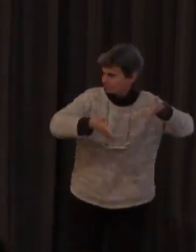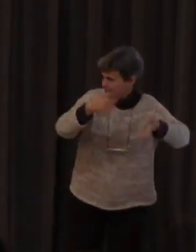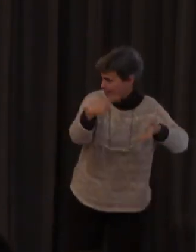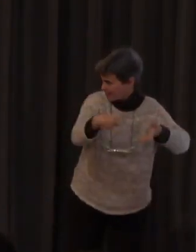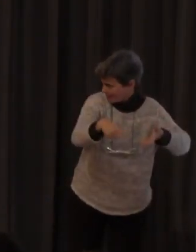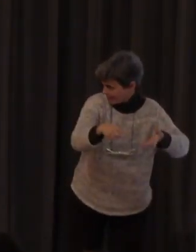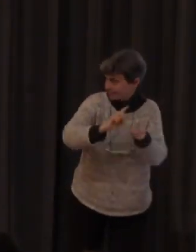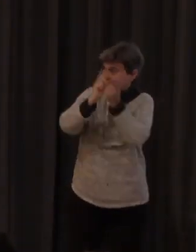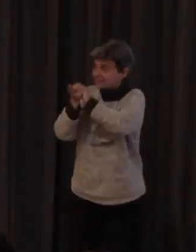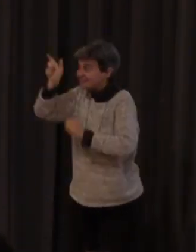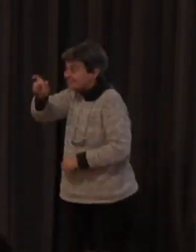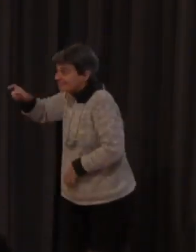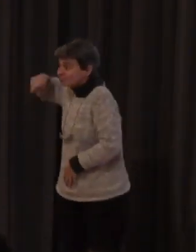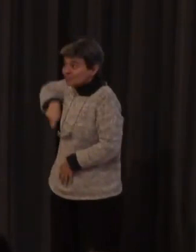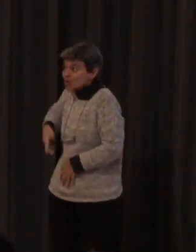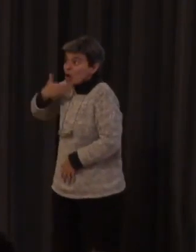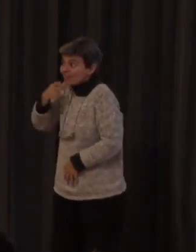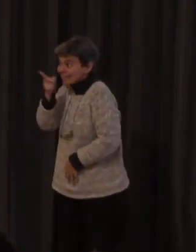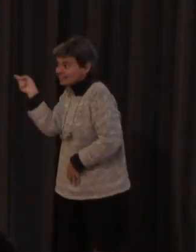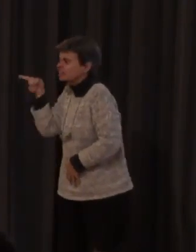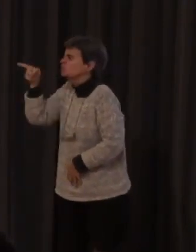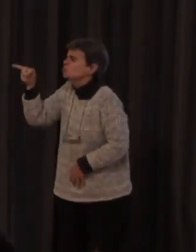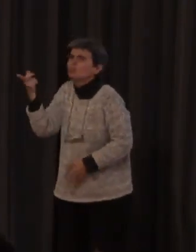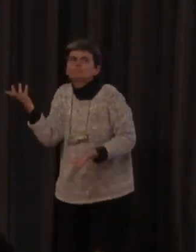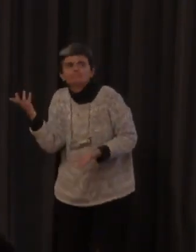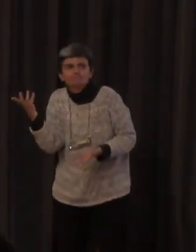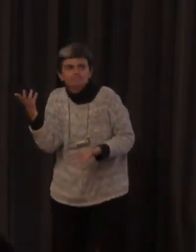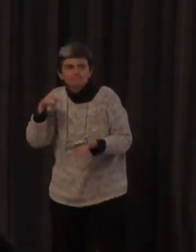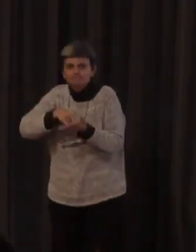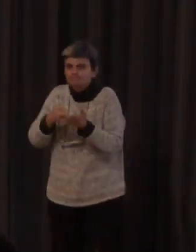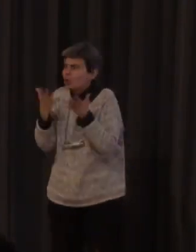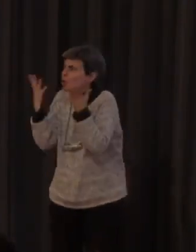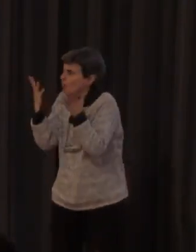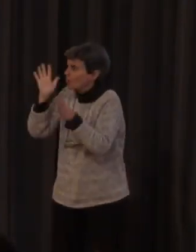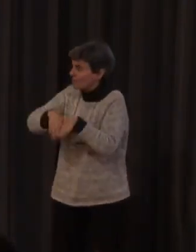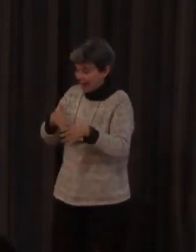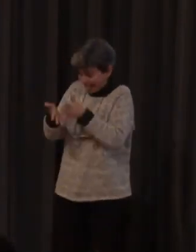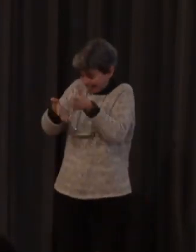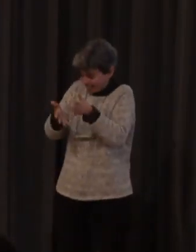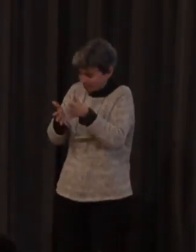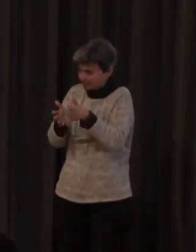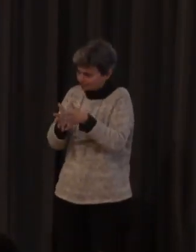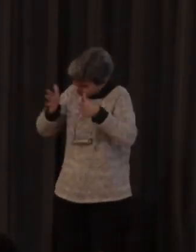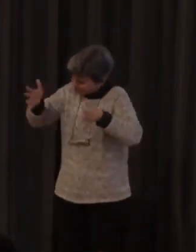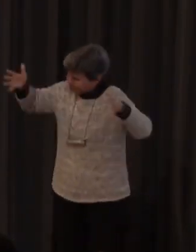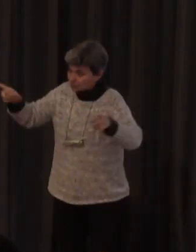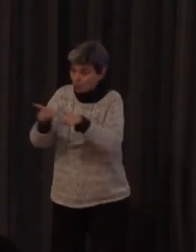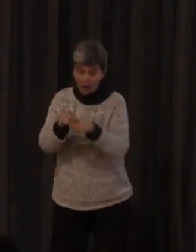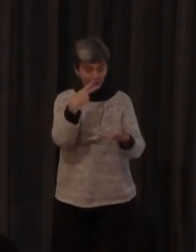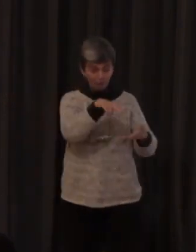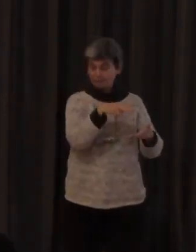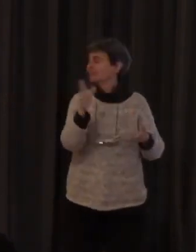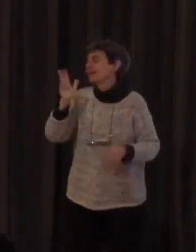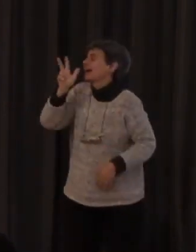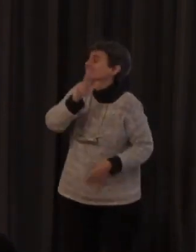van a asociaciones o tienen otros recursos pero en el caso de los profesorados oyentes ¿tú qué solución verías para que